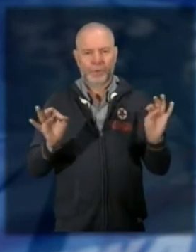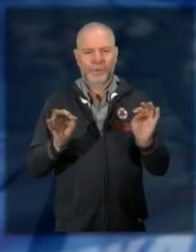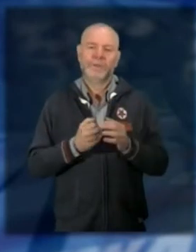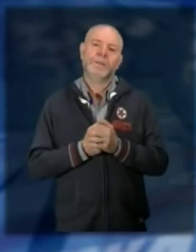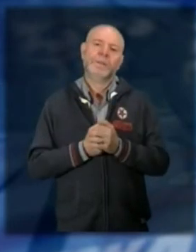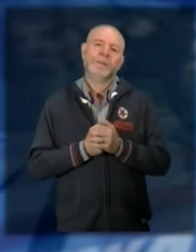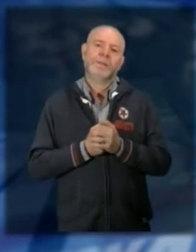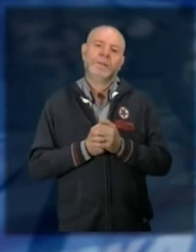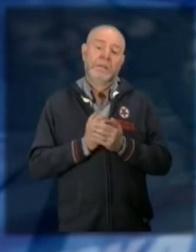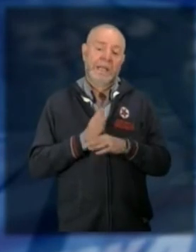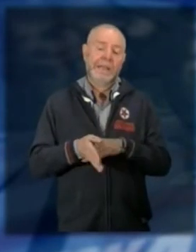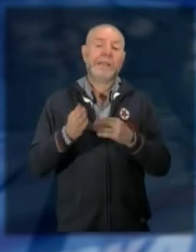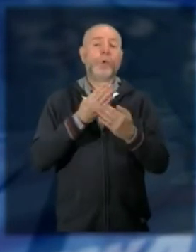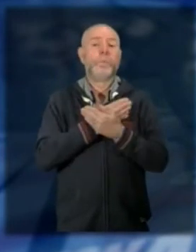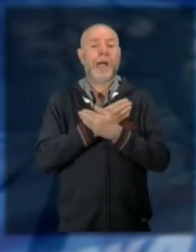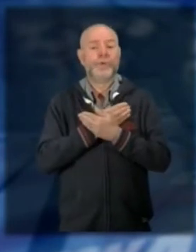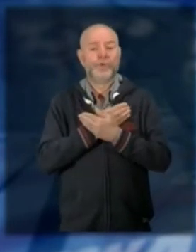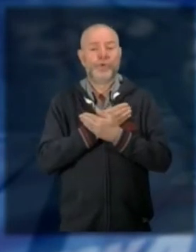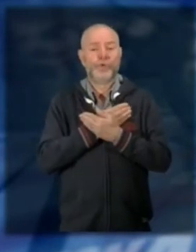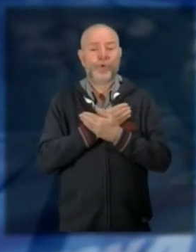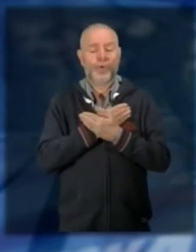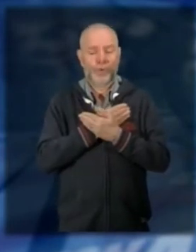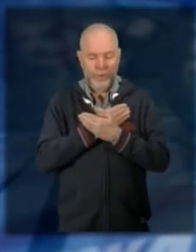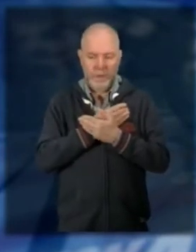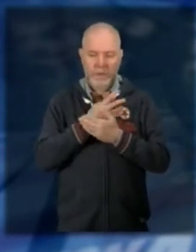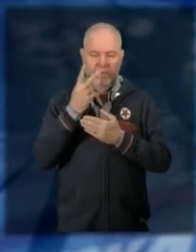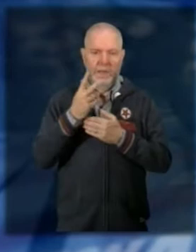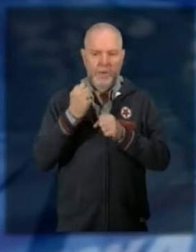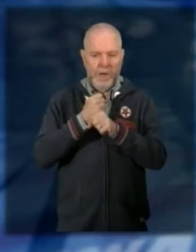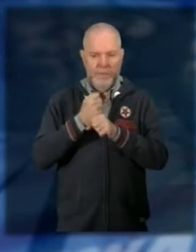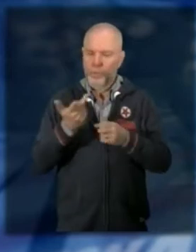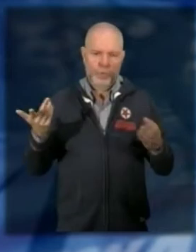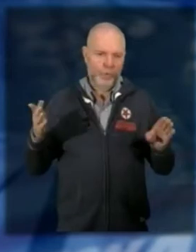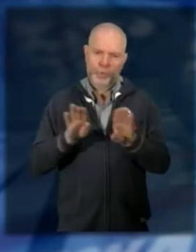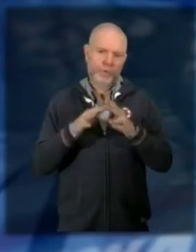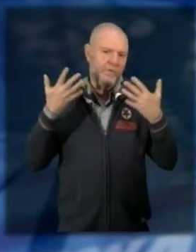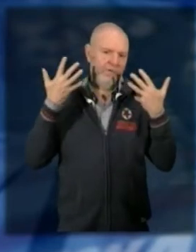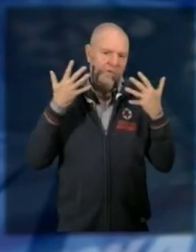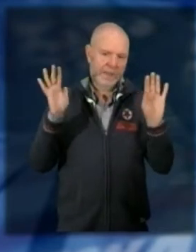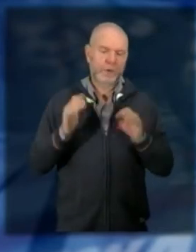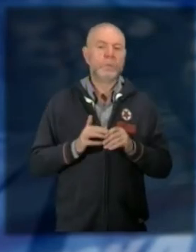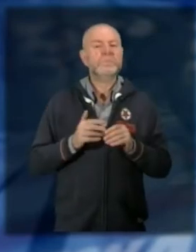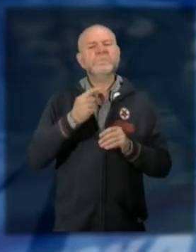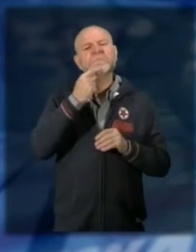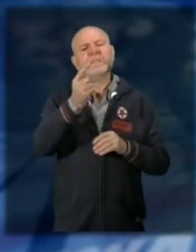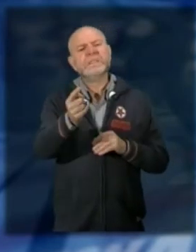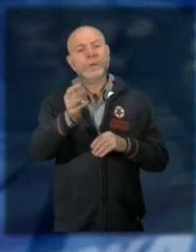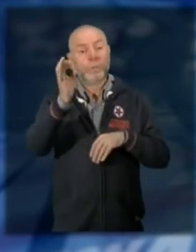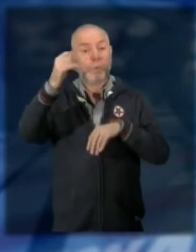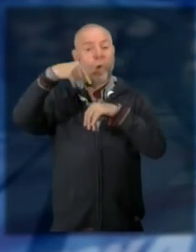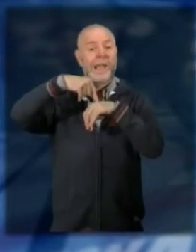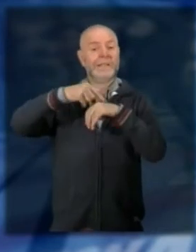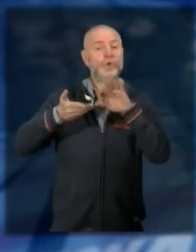maggiore entro maggio invece chiuderà definitivamente il cantiere l'annuncio arriva dall'assessore ai lavori pubblici